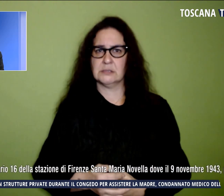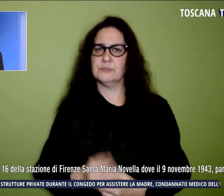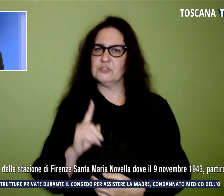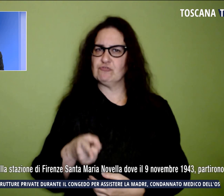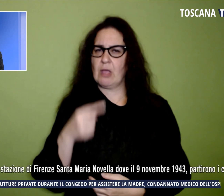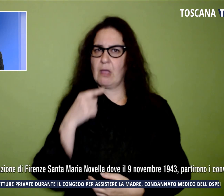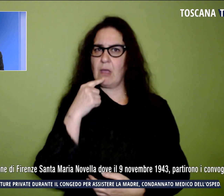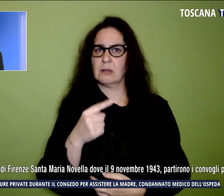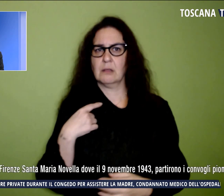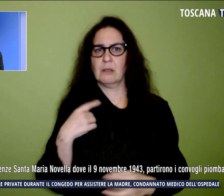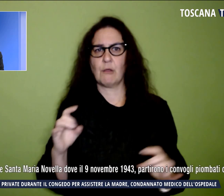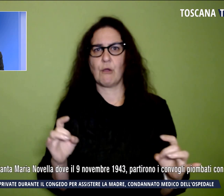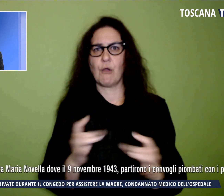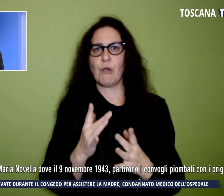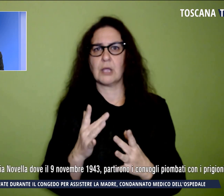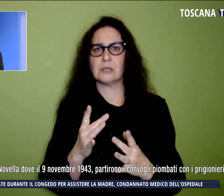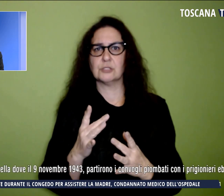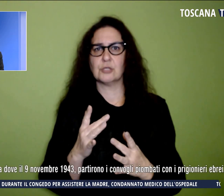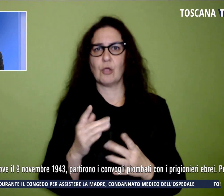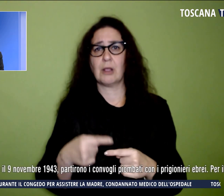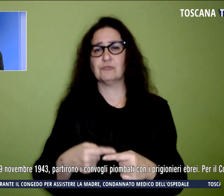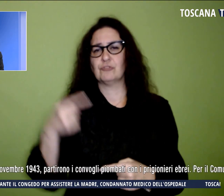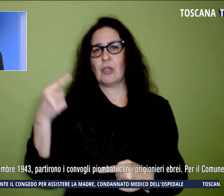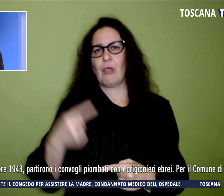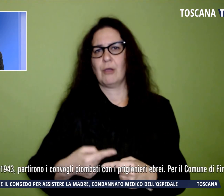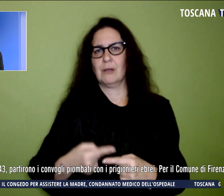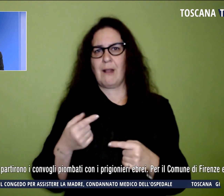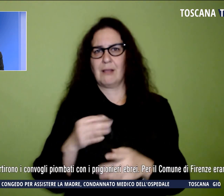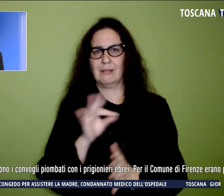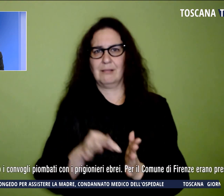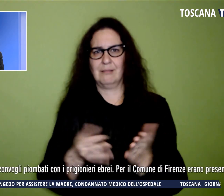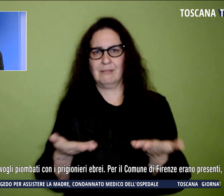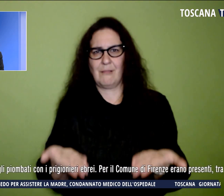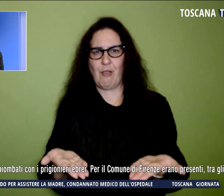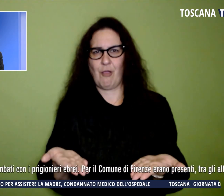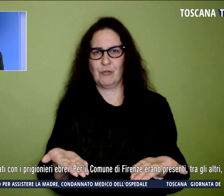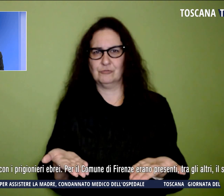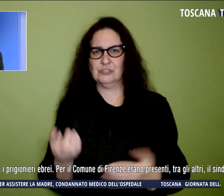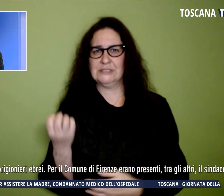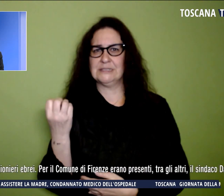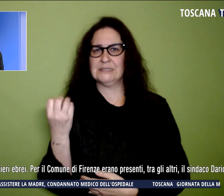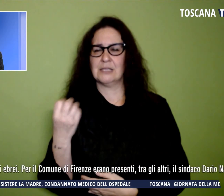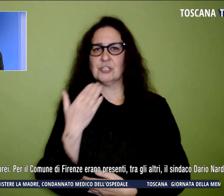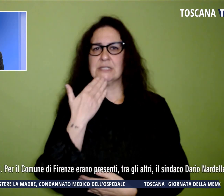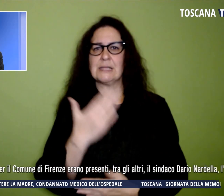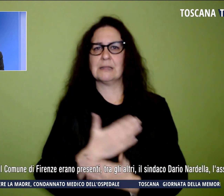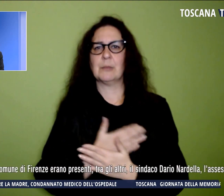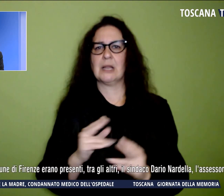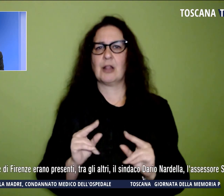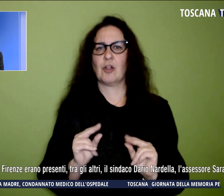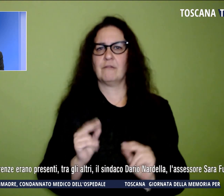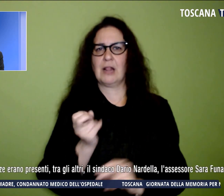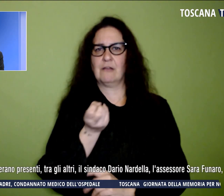occasione della giornata speciale di oggi alla stazione di Santa Maria Novella a Firenze,